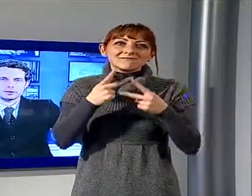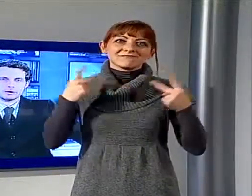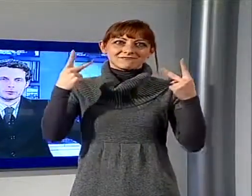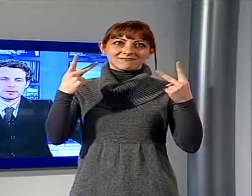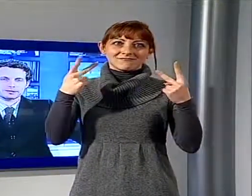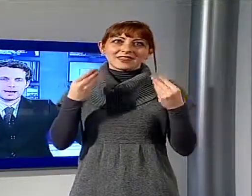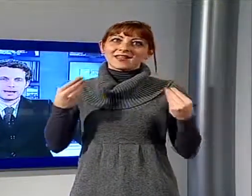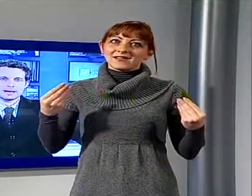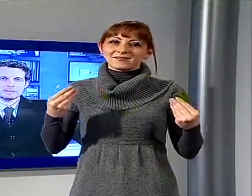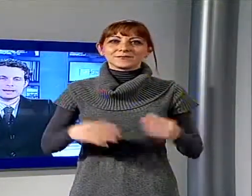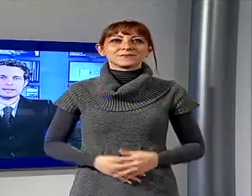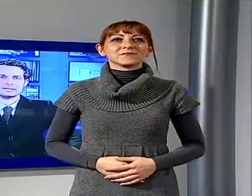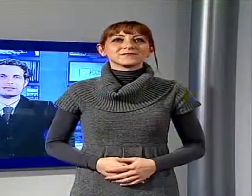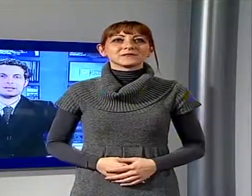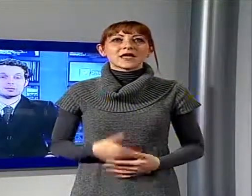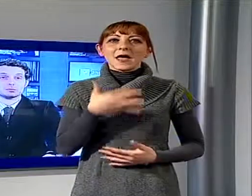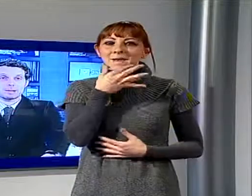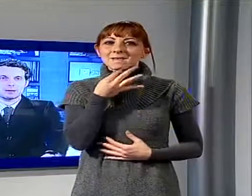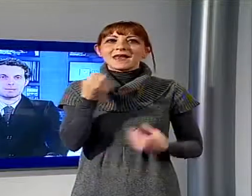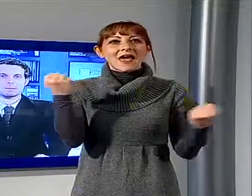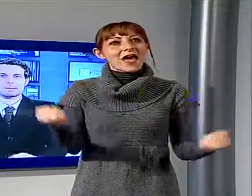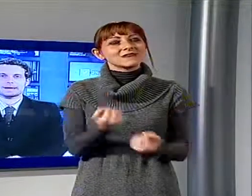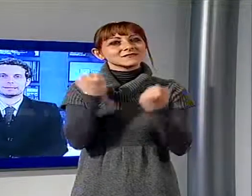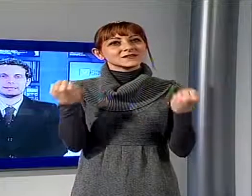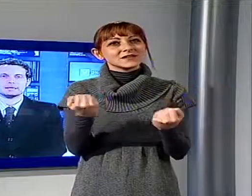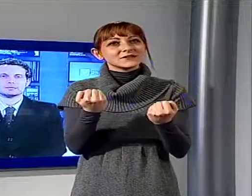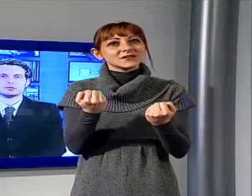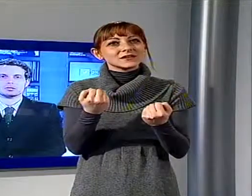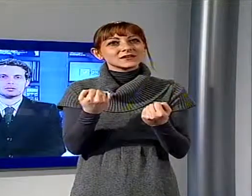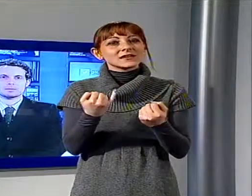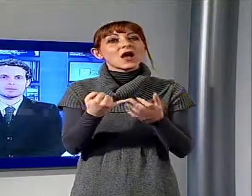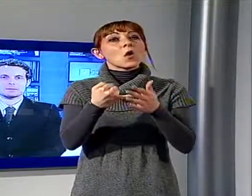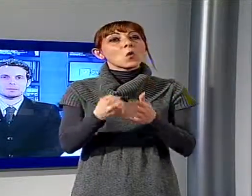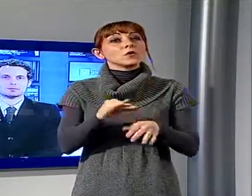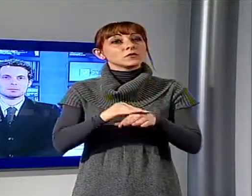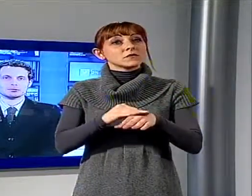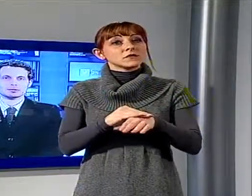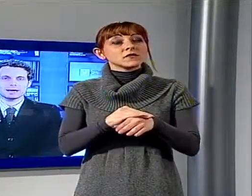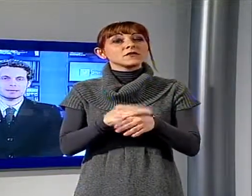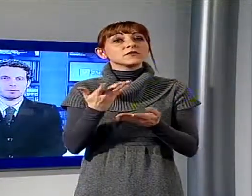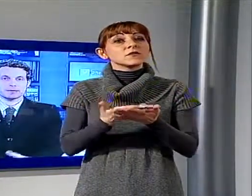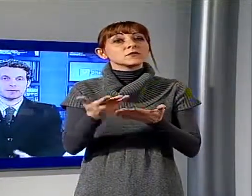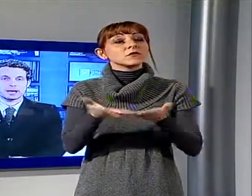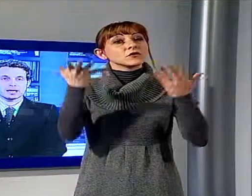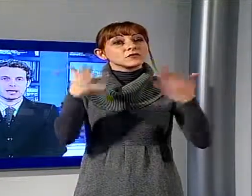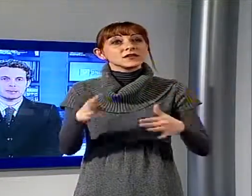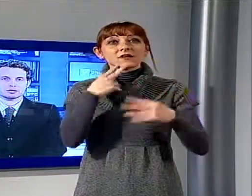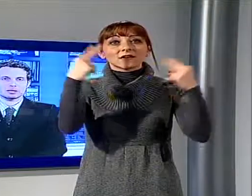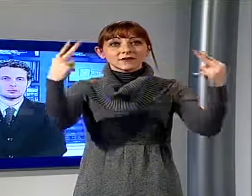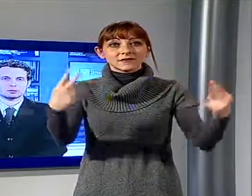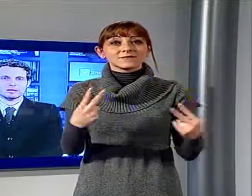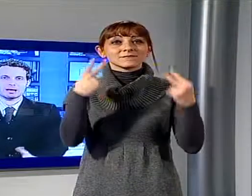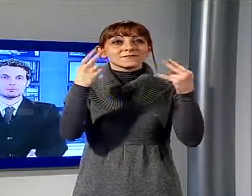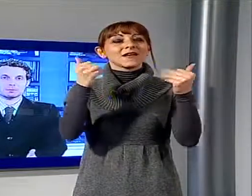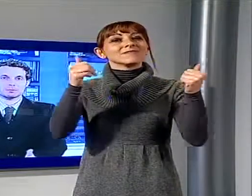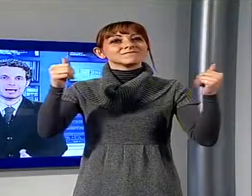E allora con questa bella iniziativa chiudiamo la prima parte della TG Noi una breve pausa pubblicitaria e poi la linea alla pagina